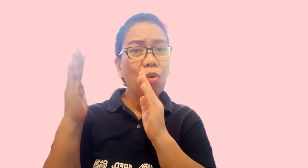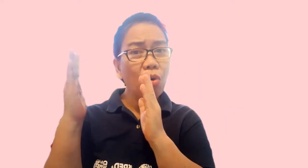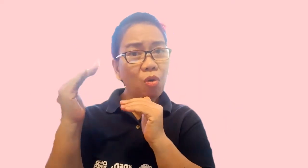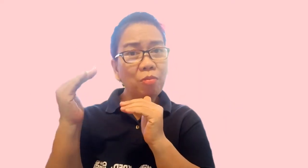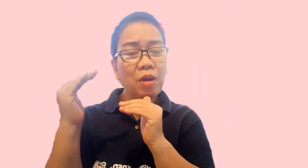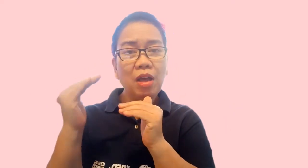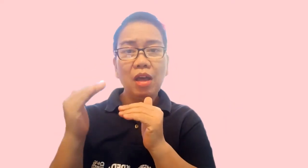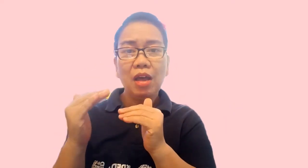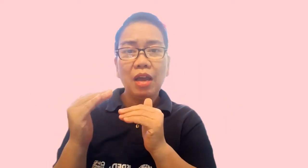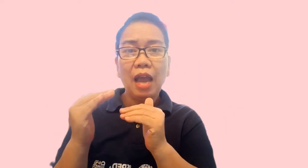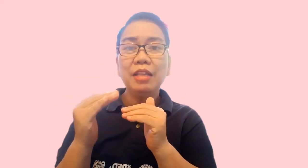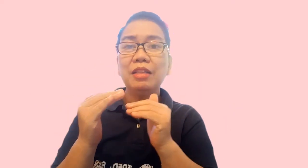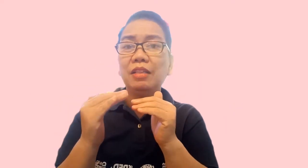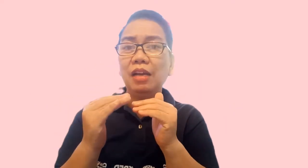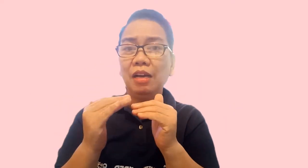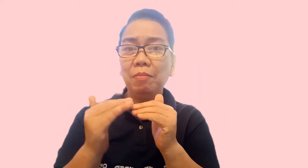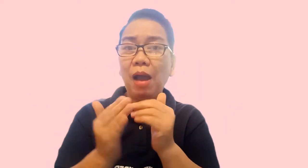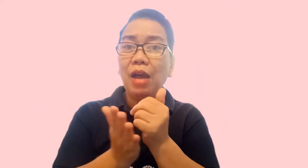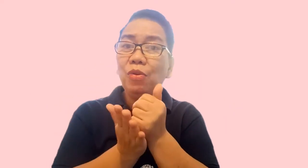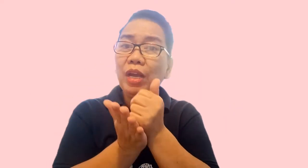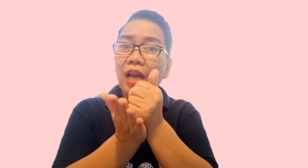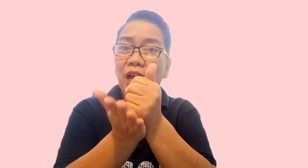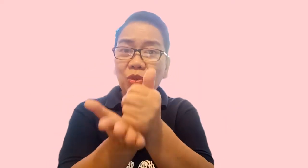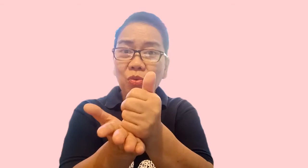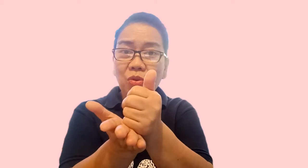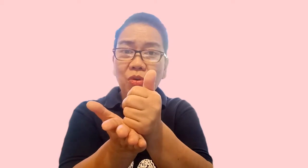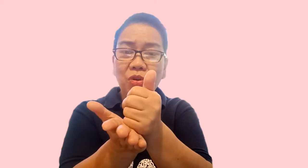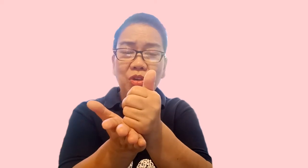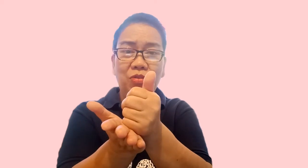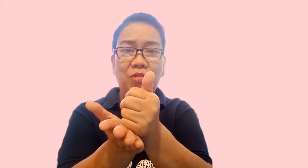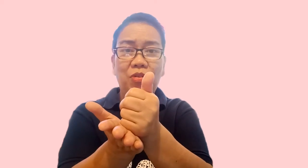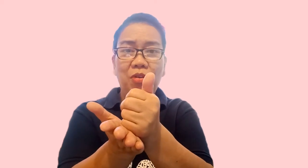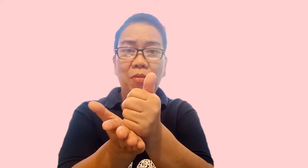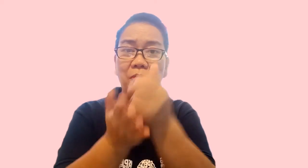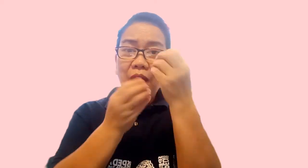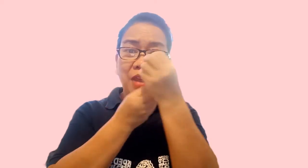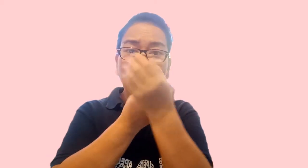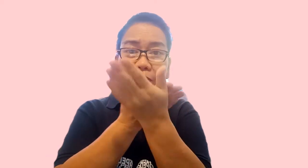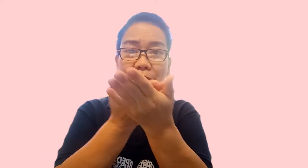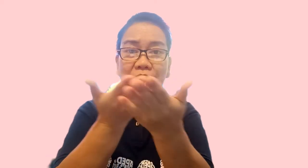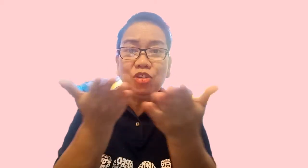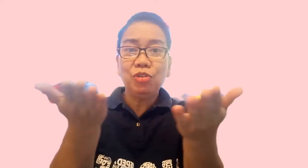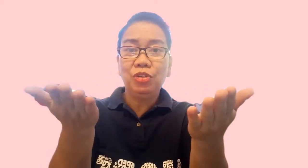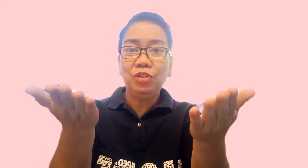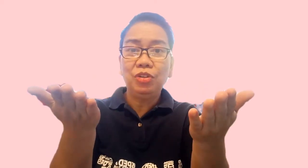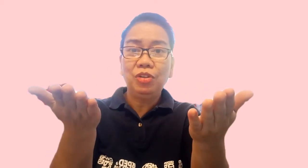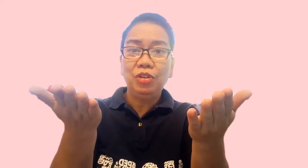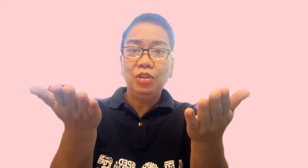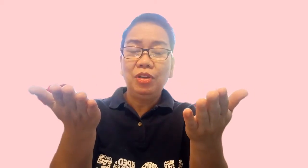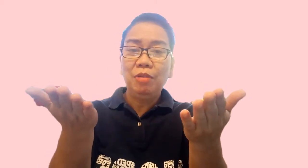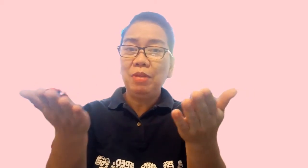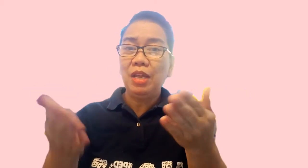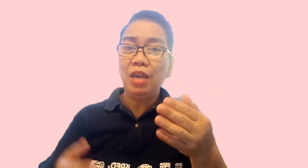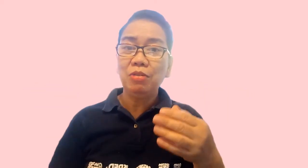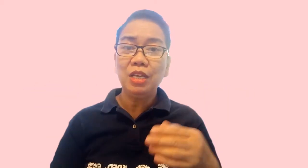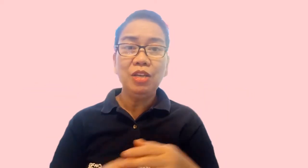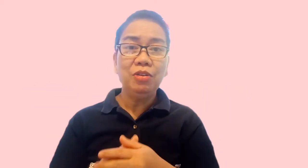hope kahit paano ay nakatulong yung mga information na binigay ko sa inyo